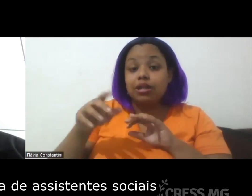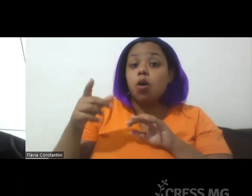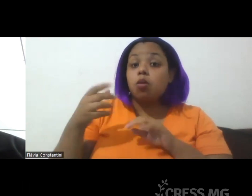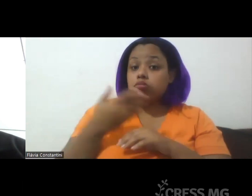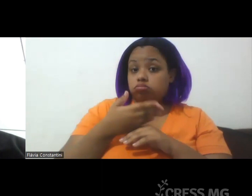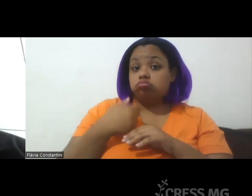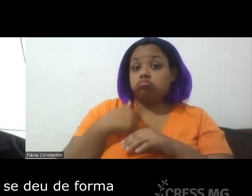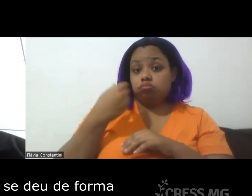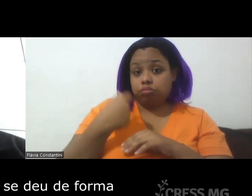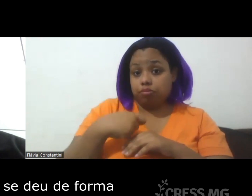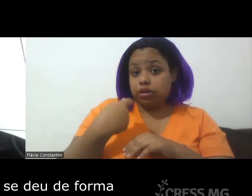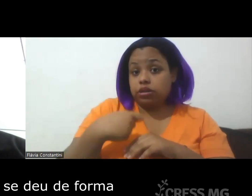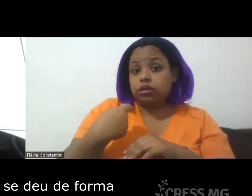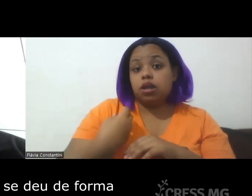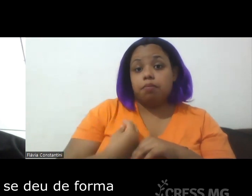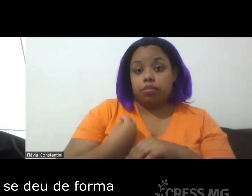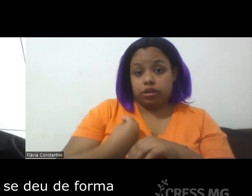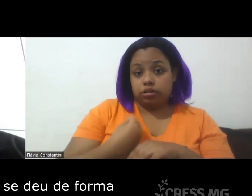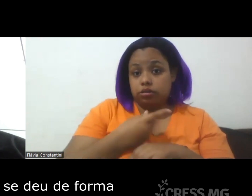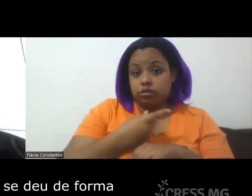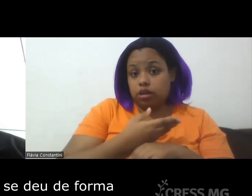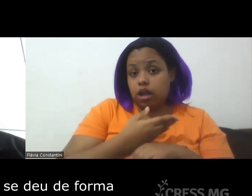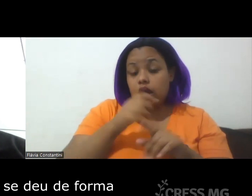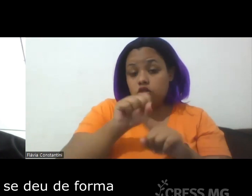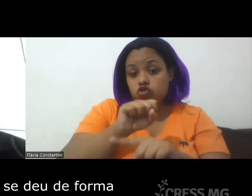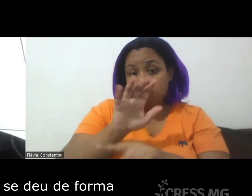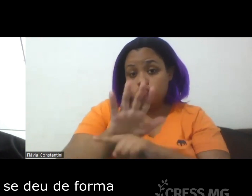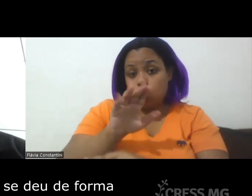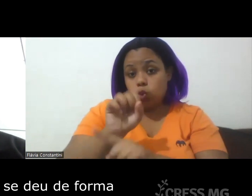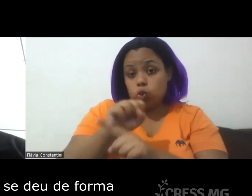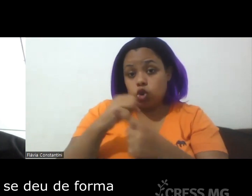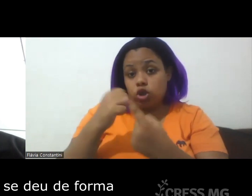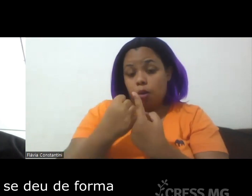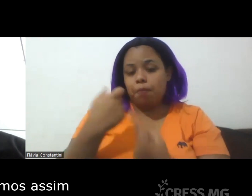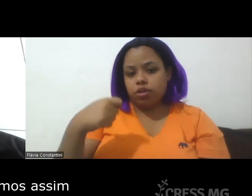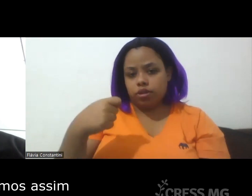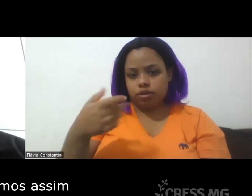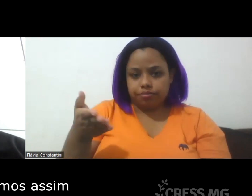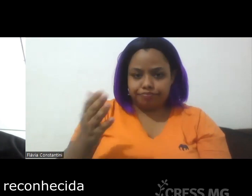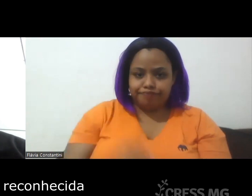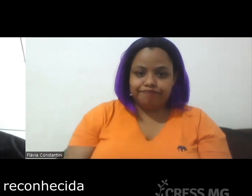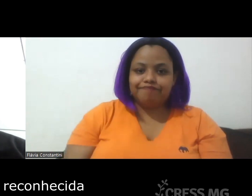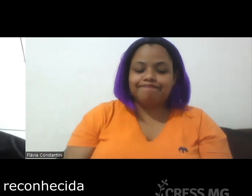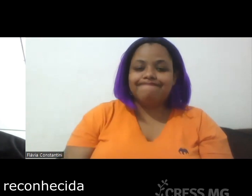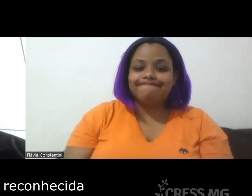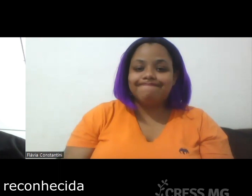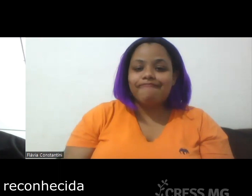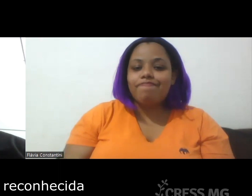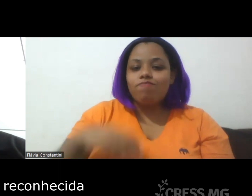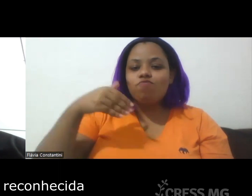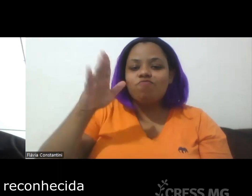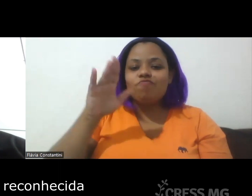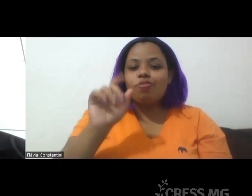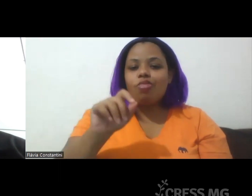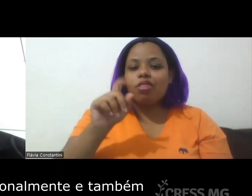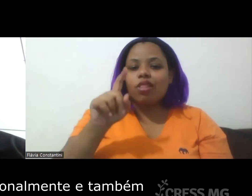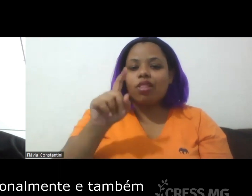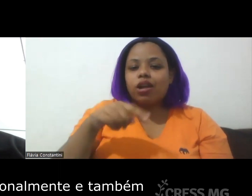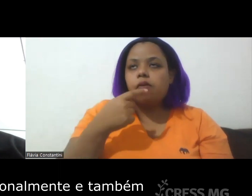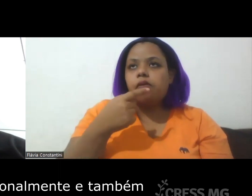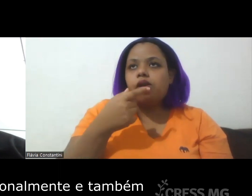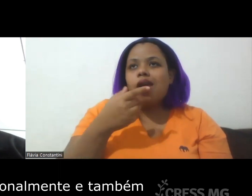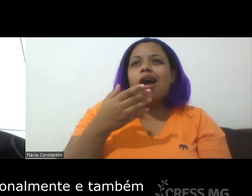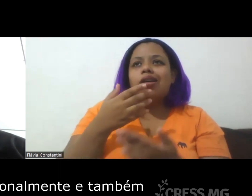sociais ainda não se deu de forma, vamos dizer assim, mais reconhecida